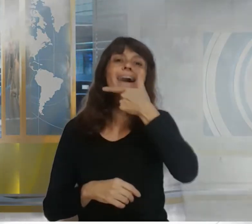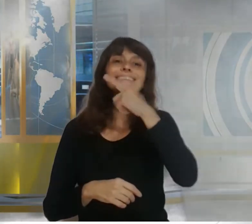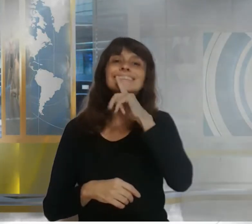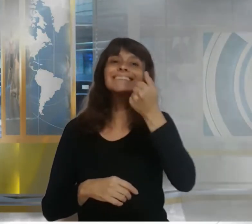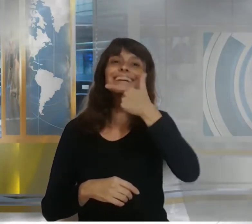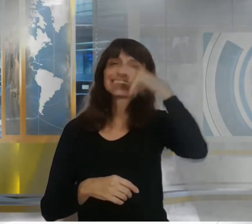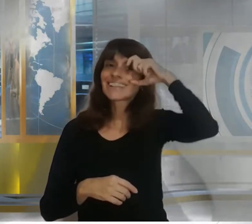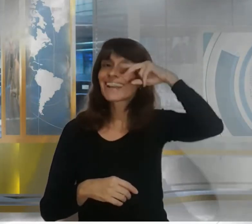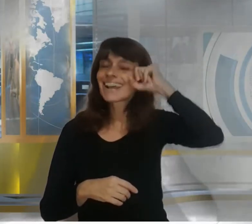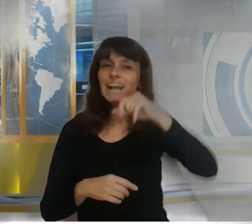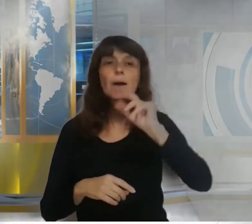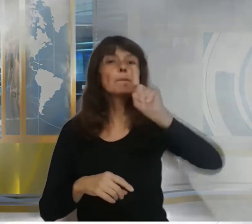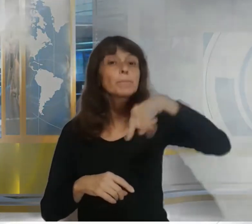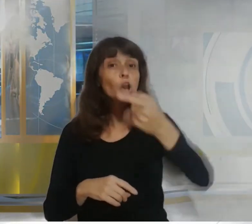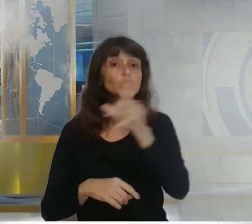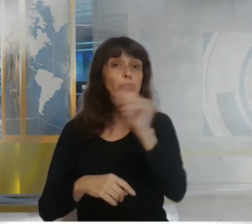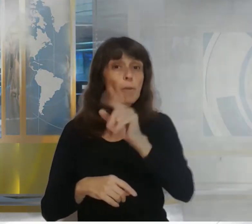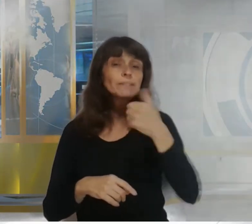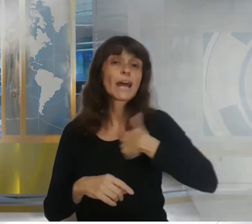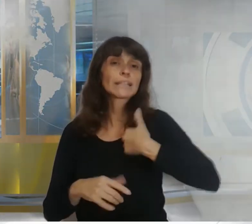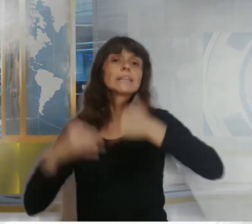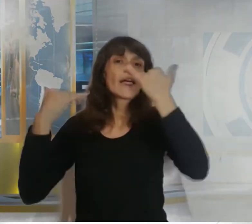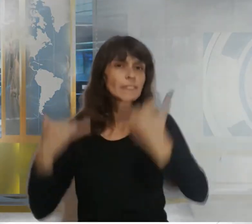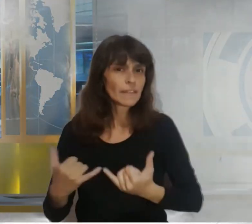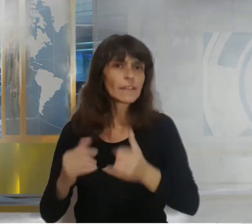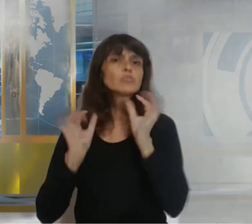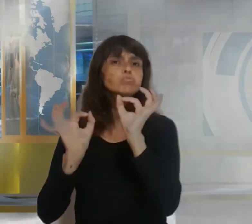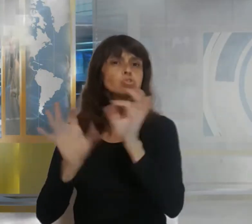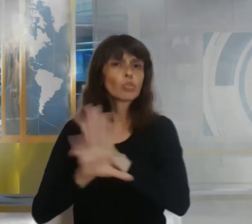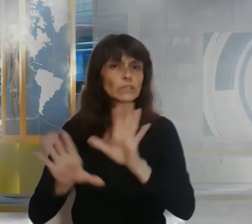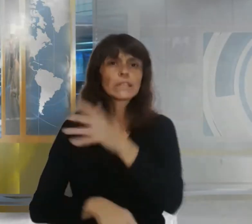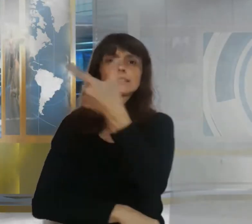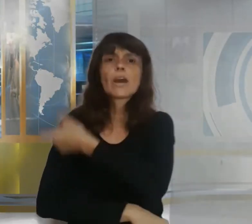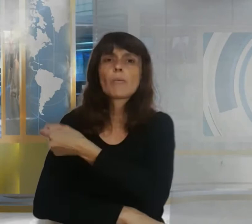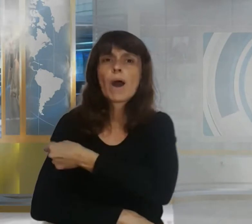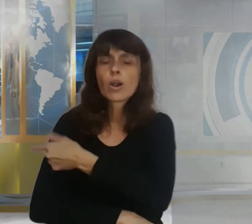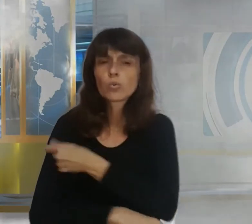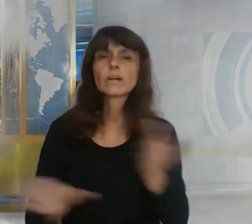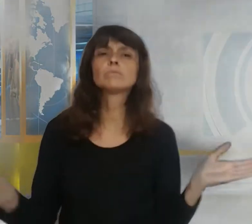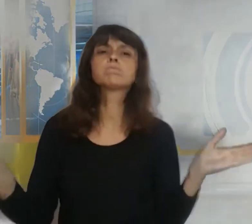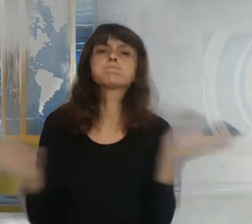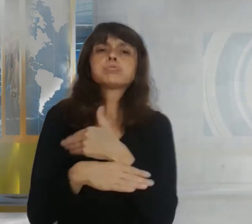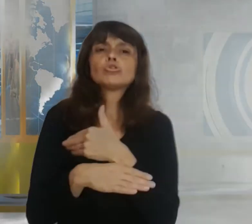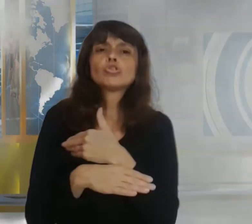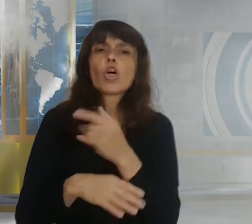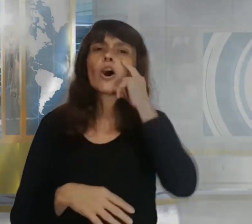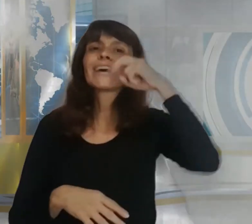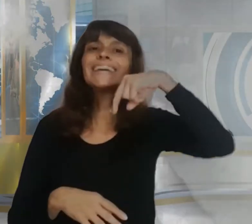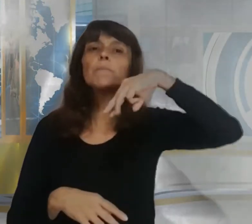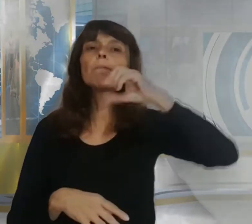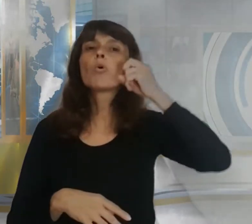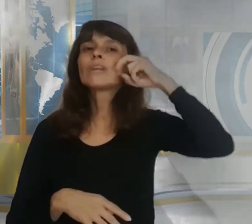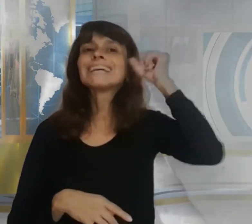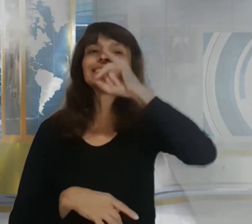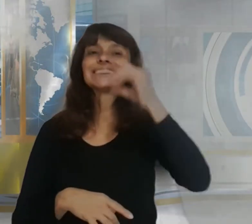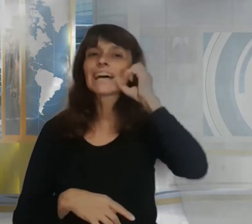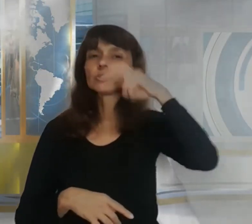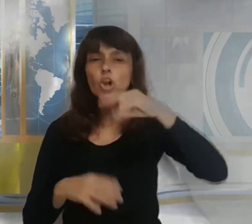Argentina contará en los próximos meses con las vacunas necesarias para alcanzar la inmunización de poco más de la